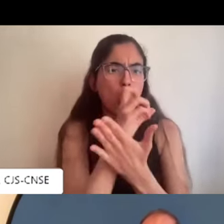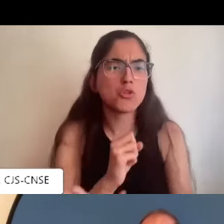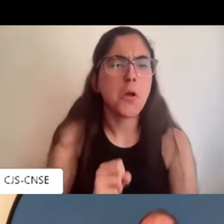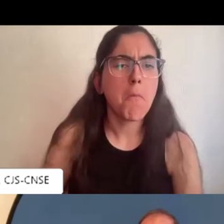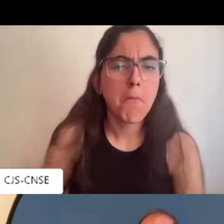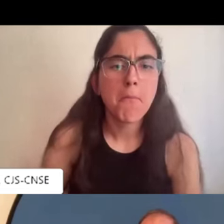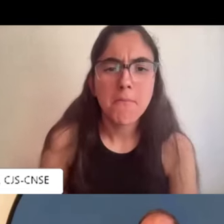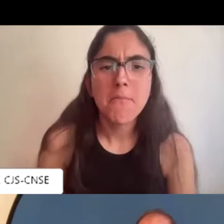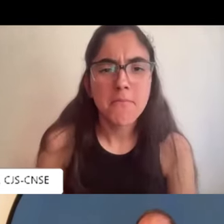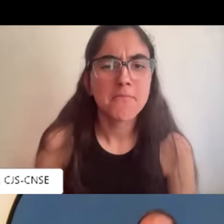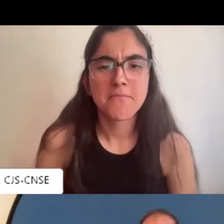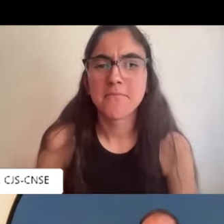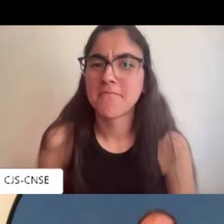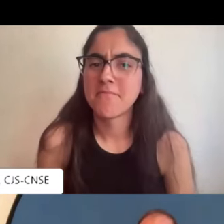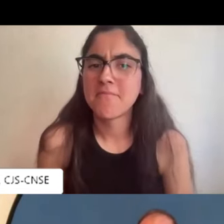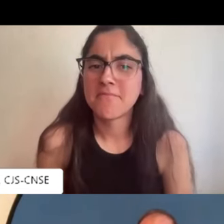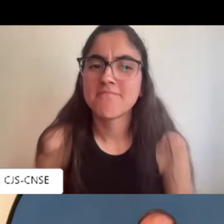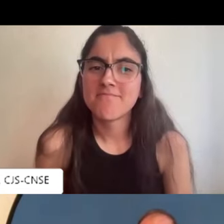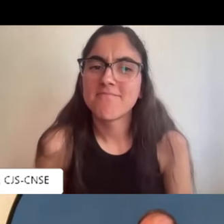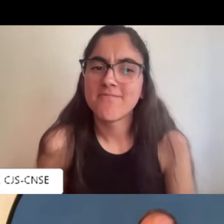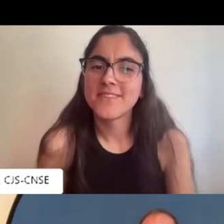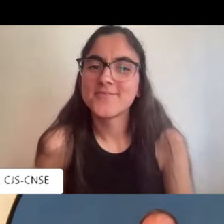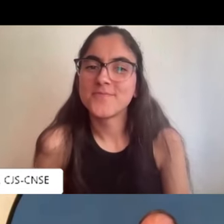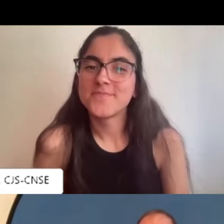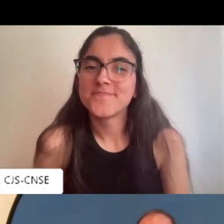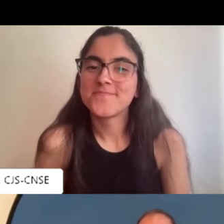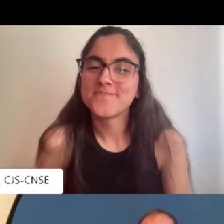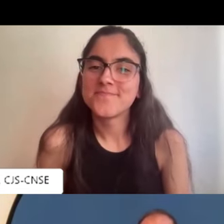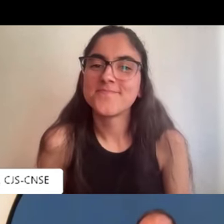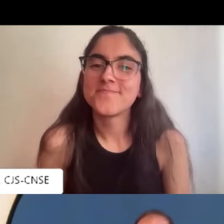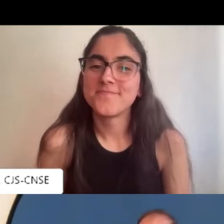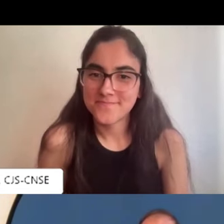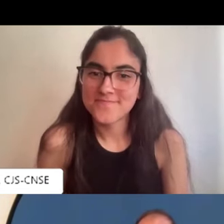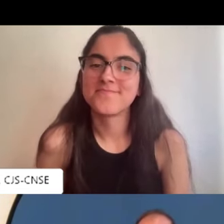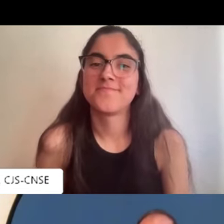todas valen ¿no? pero entiendo que tú usas más esa bueno iré probando probaré todas